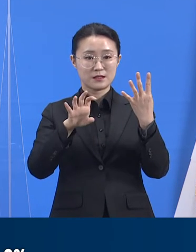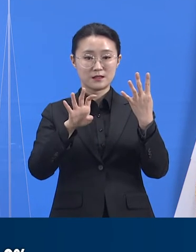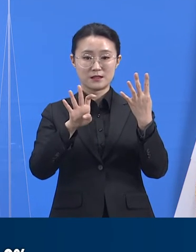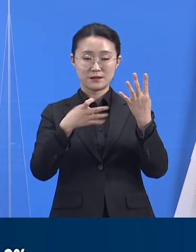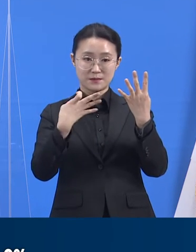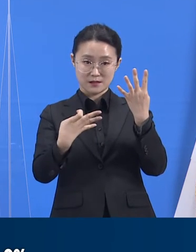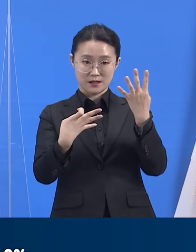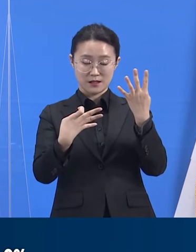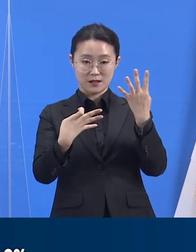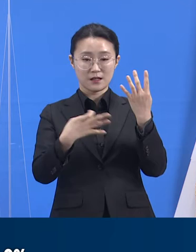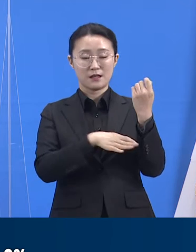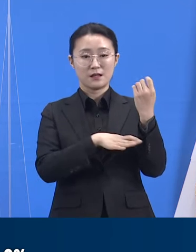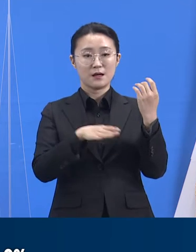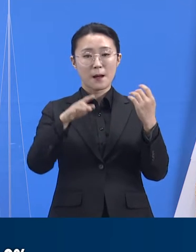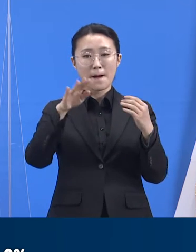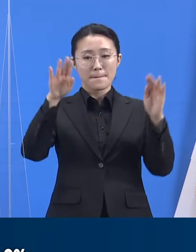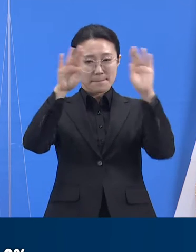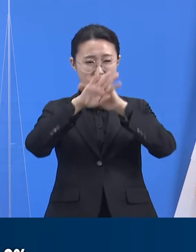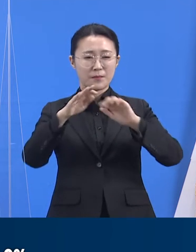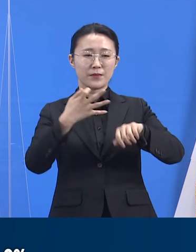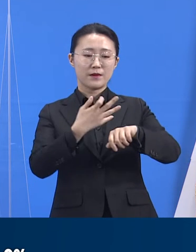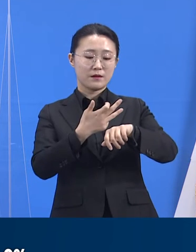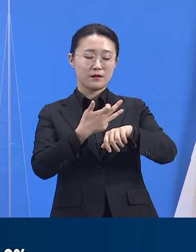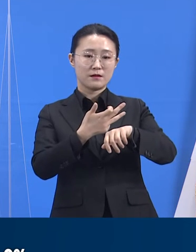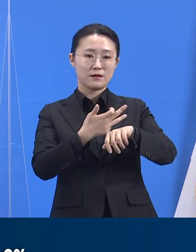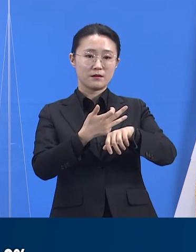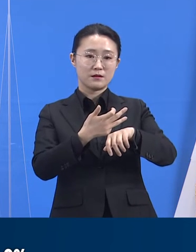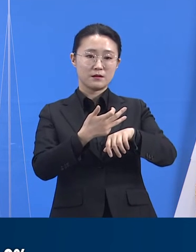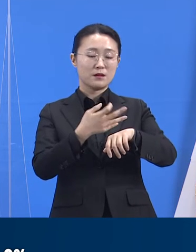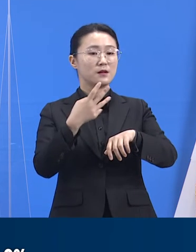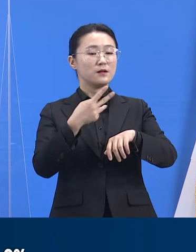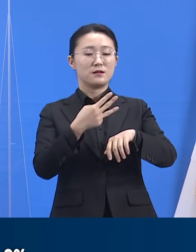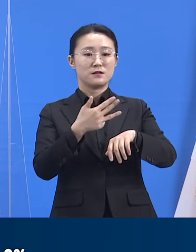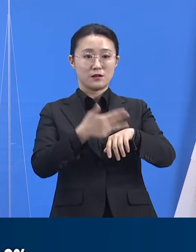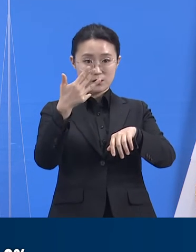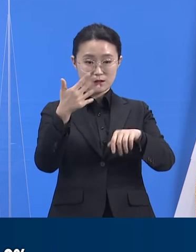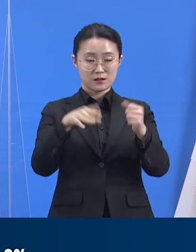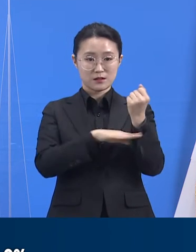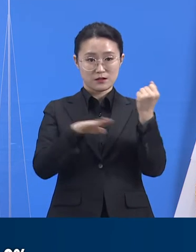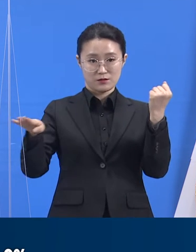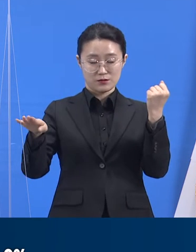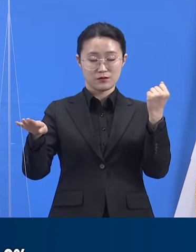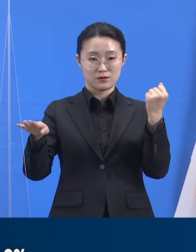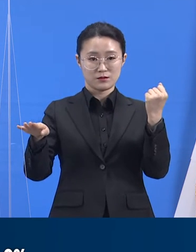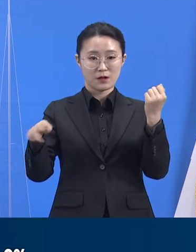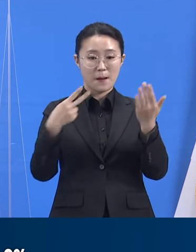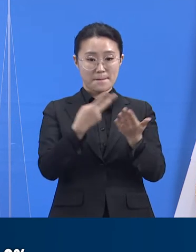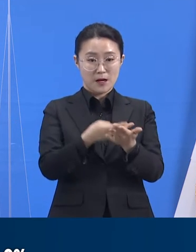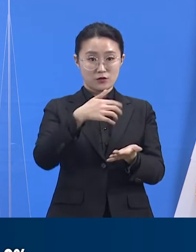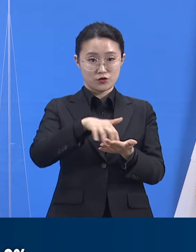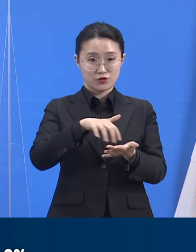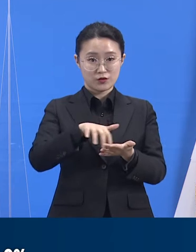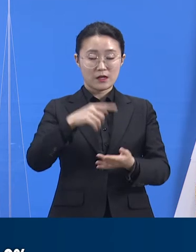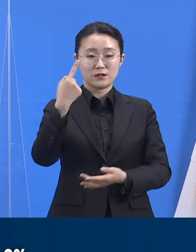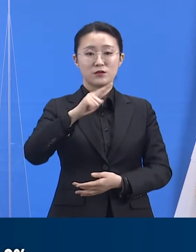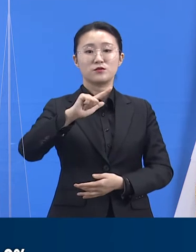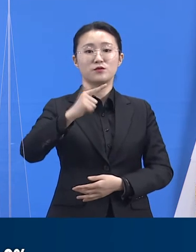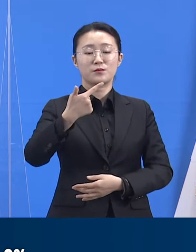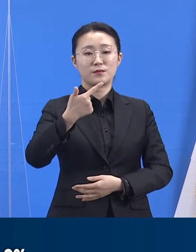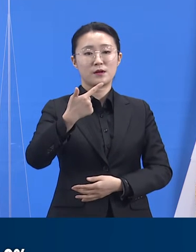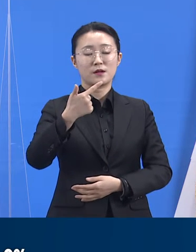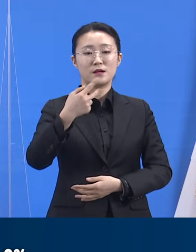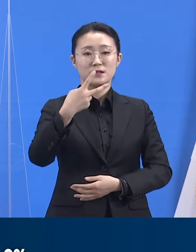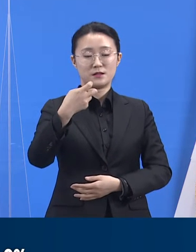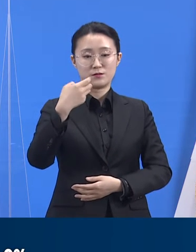일반과 중증환자 병상을 합한 도내 위료기관 확보 병상은 총 1,629개입니다.